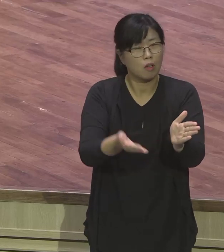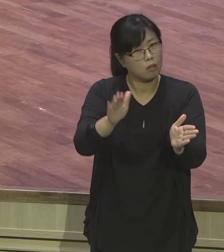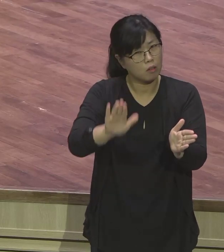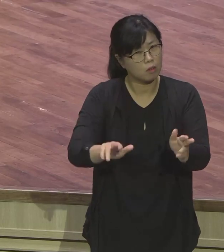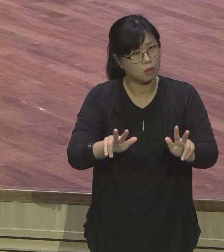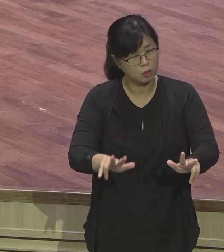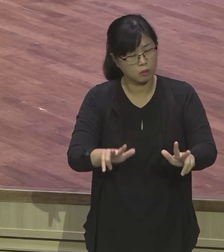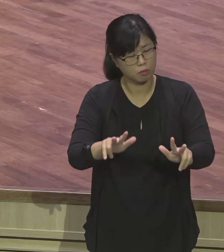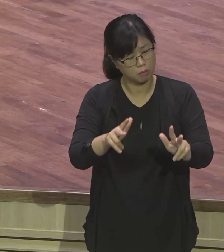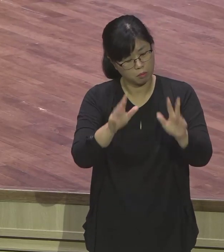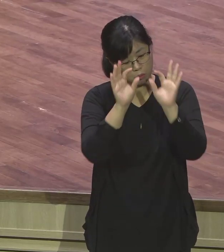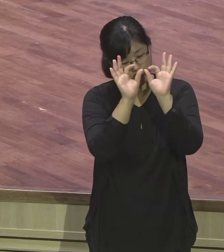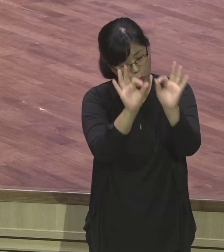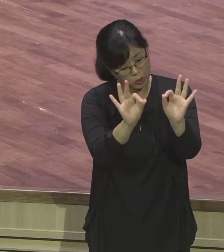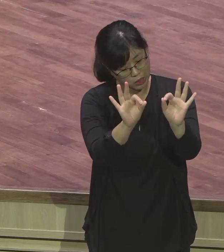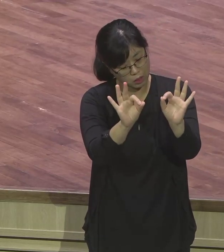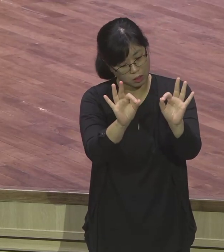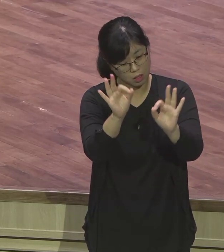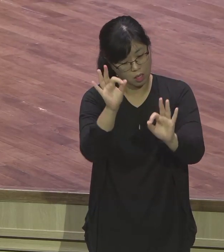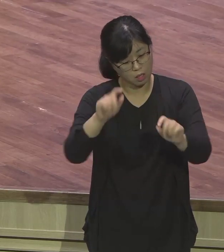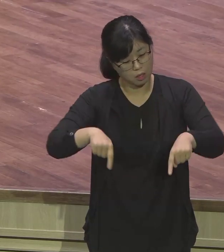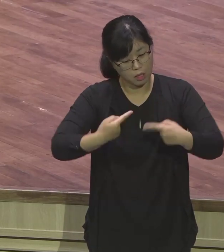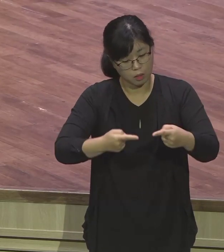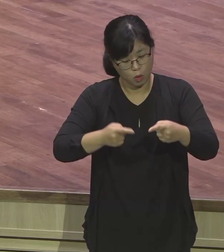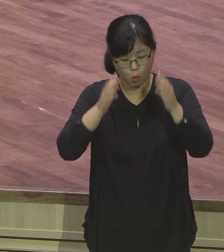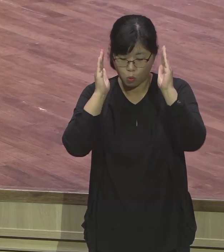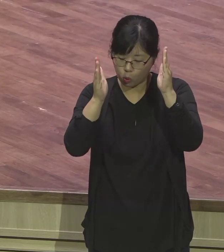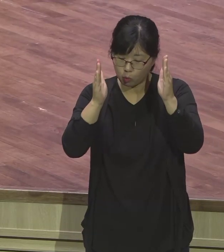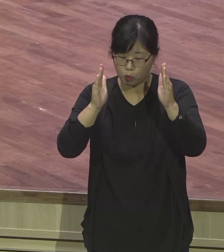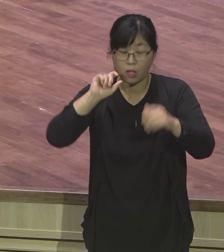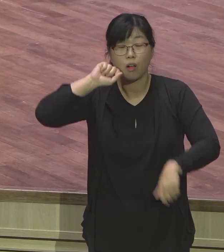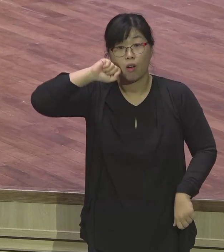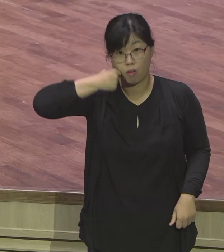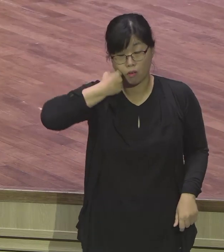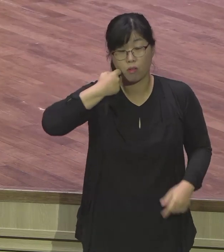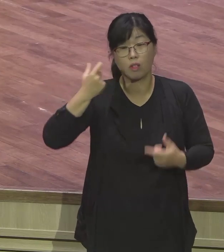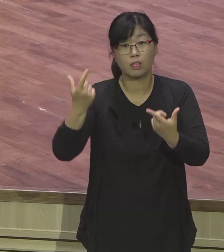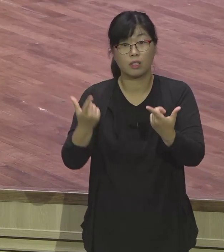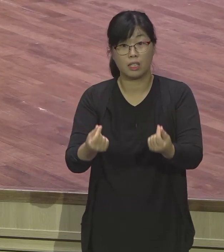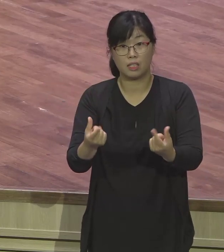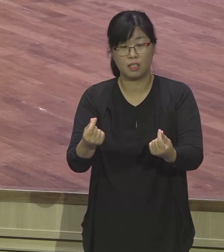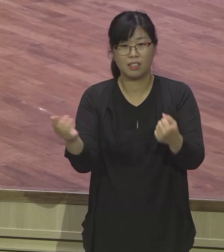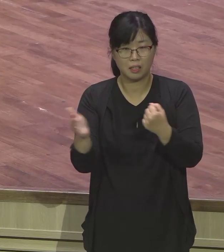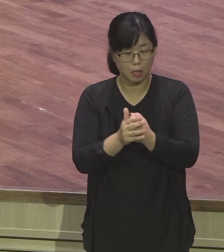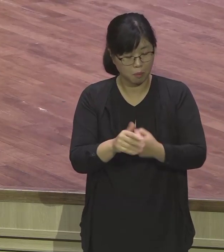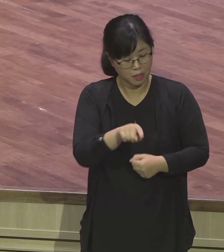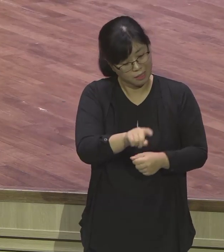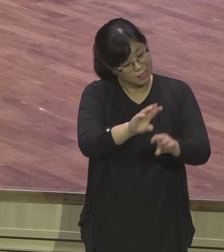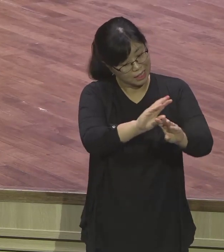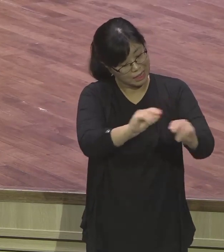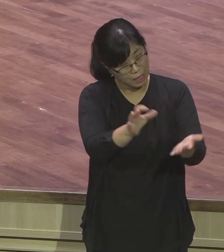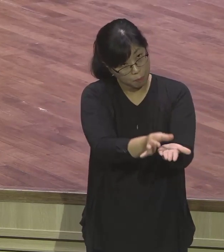않겠다. 그런데 다행스럽게 거기 지역 땅값이 올라서, 팔고 지금 지역으로 옮기 위해서